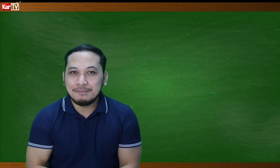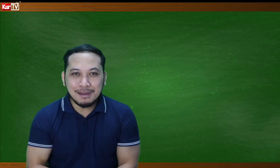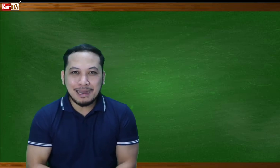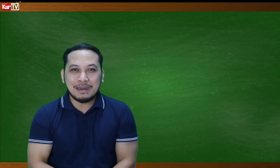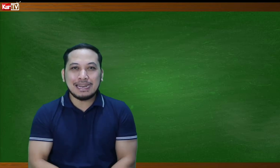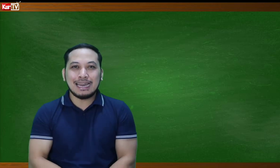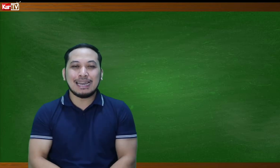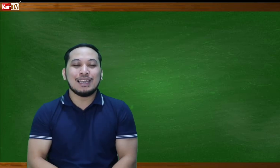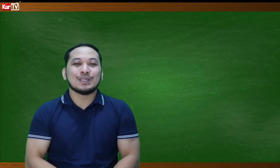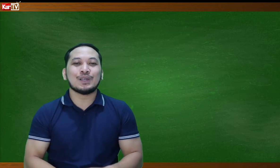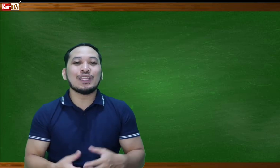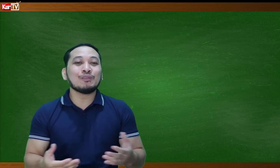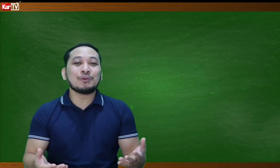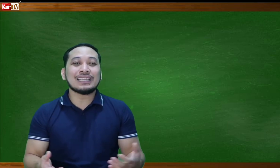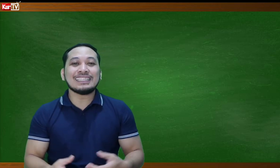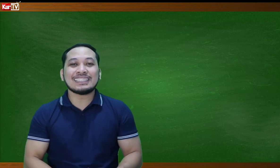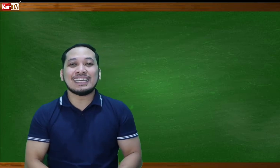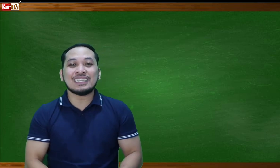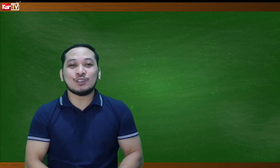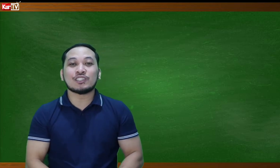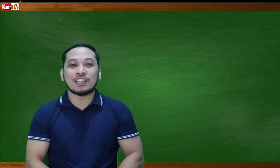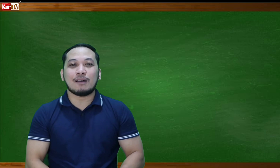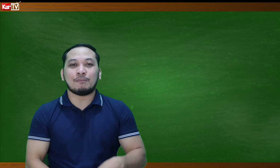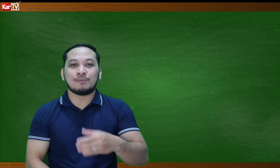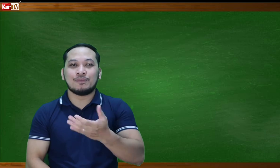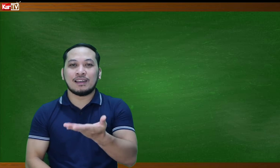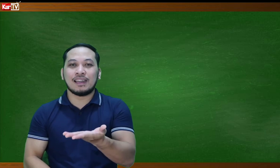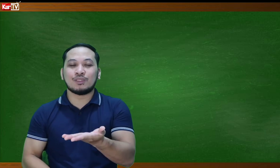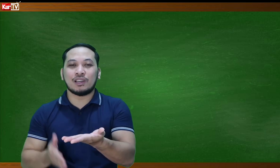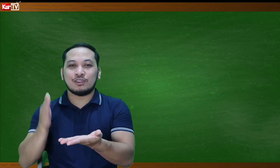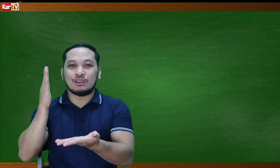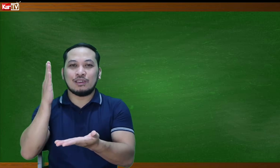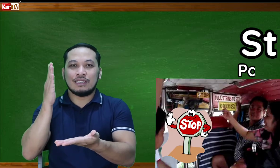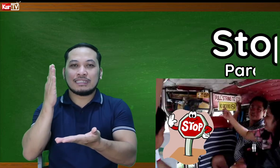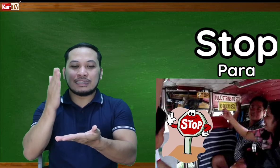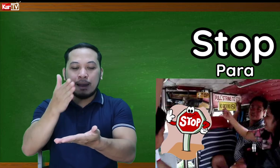Mama para! So, ganito po natin isasign yung stop. Nandito kayo. Stop.